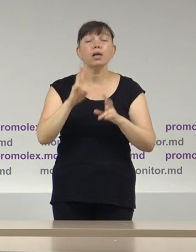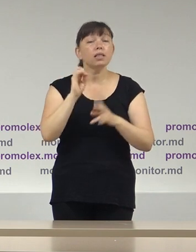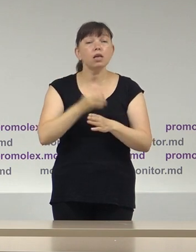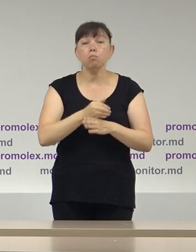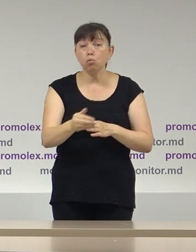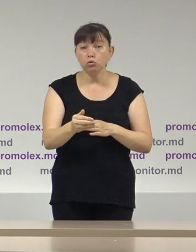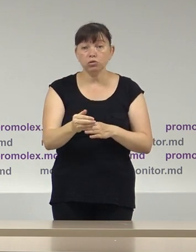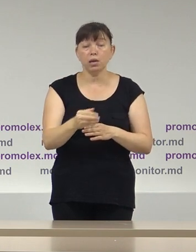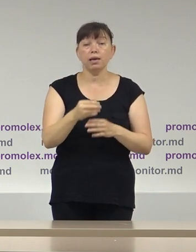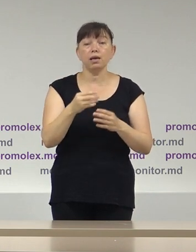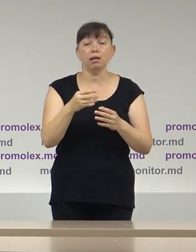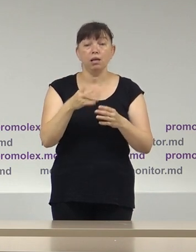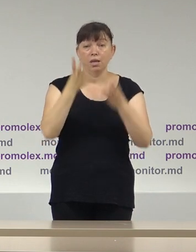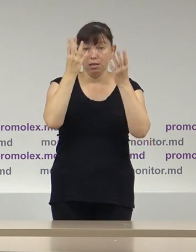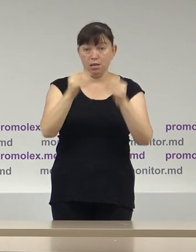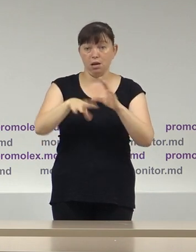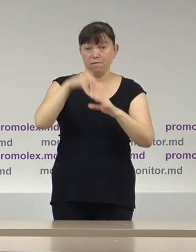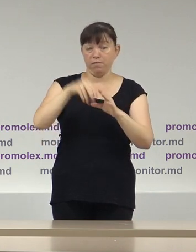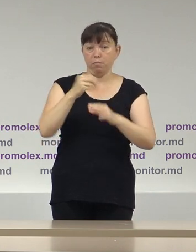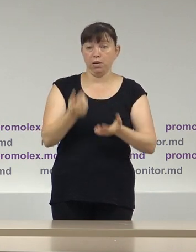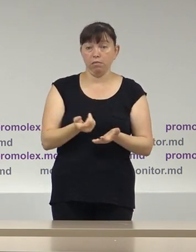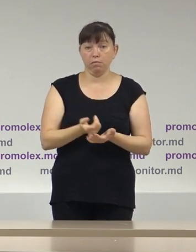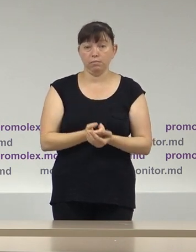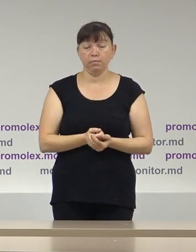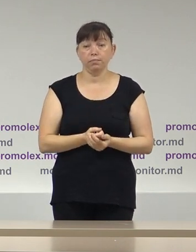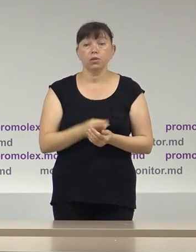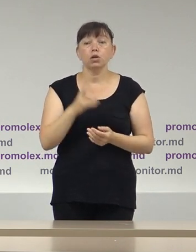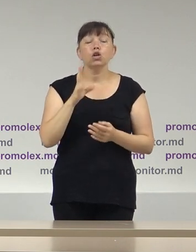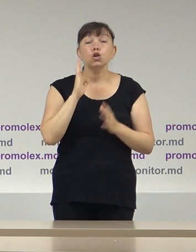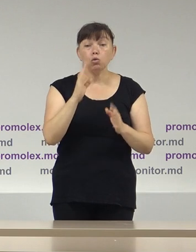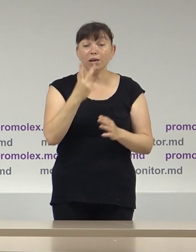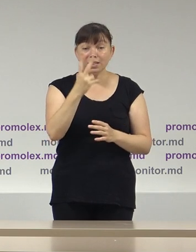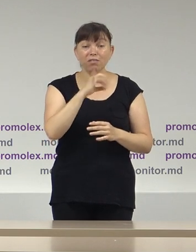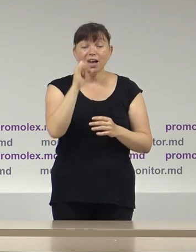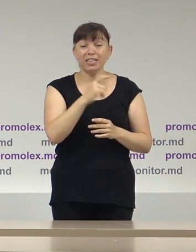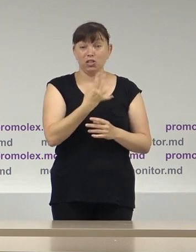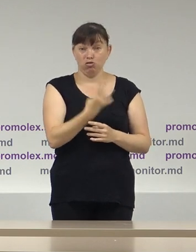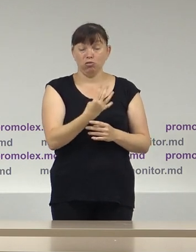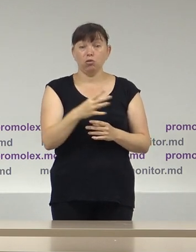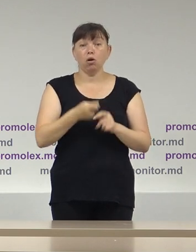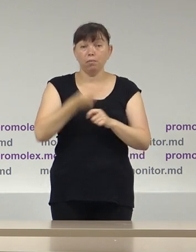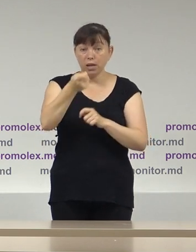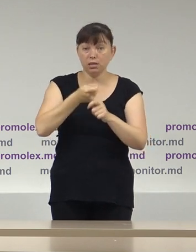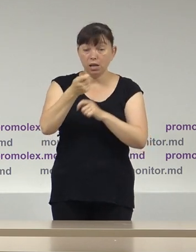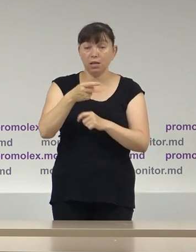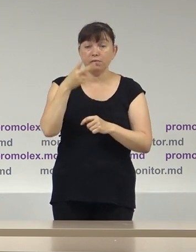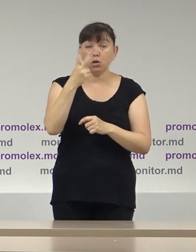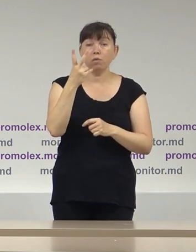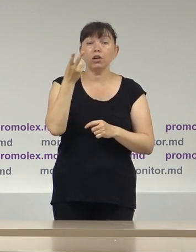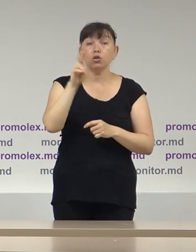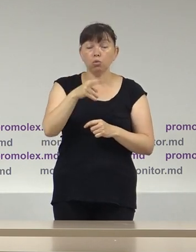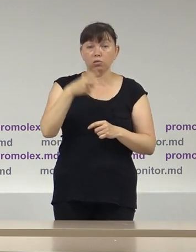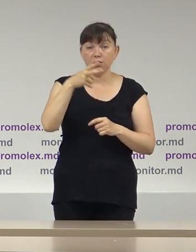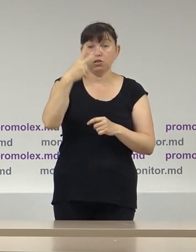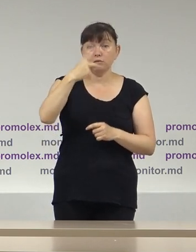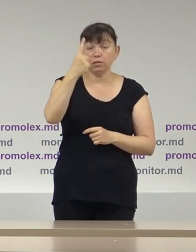târziu de ziua alegerilor. Deci, doar două din cele patru sesizări depuse încă la 2 iunie 2021